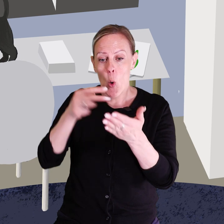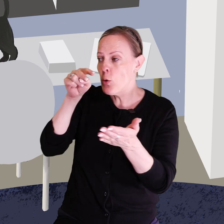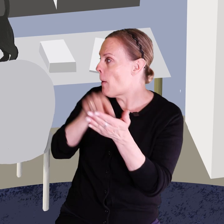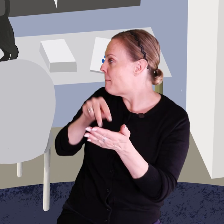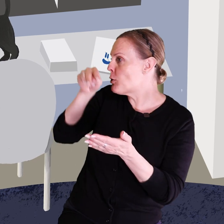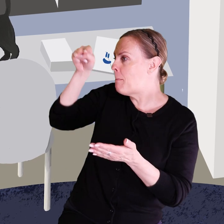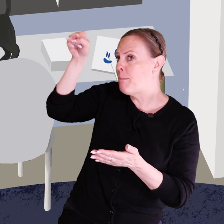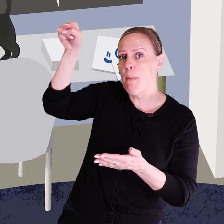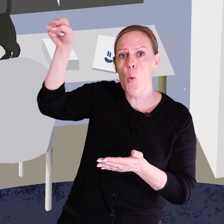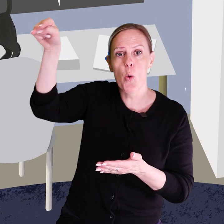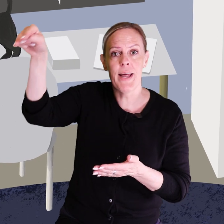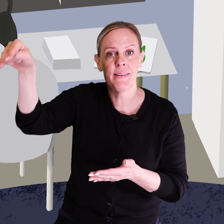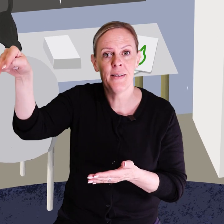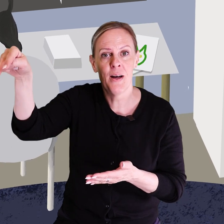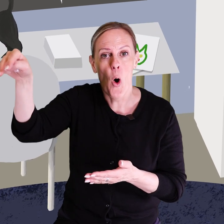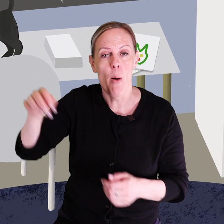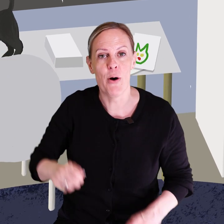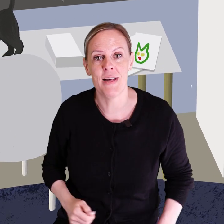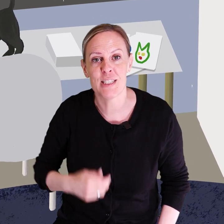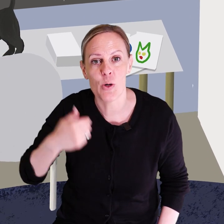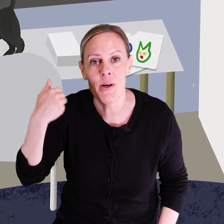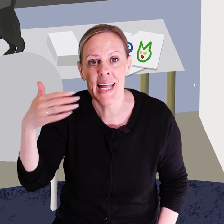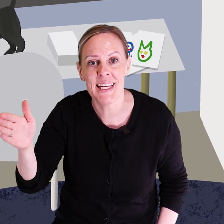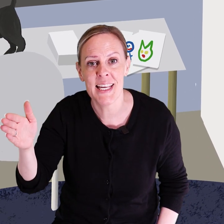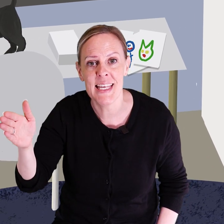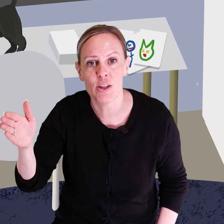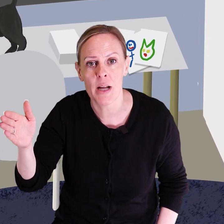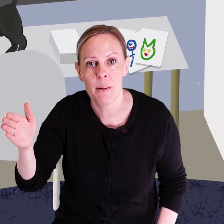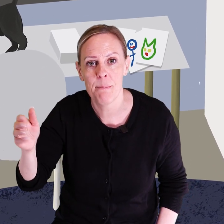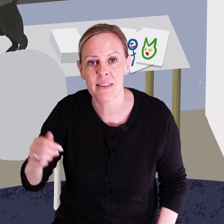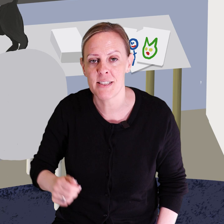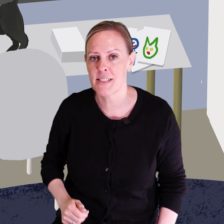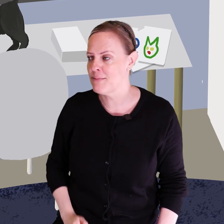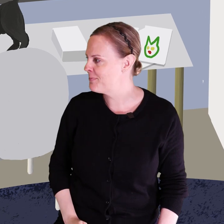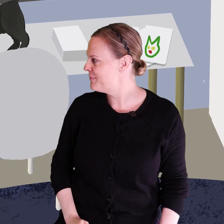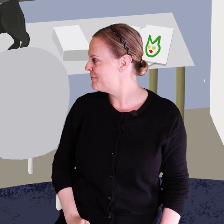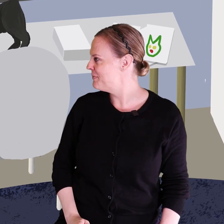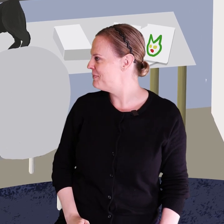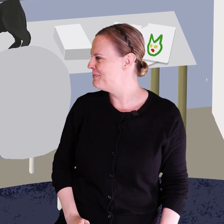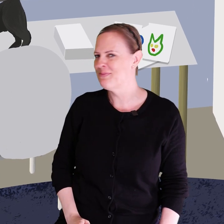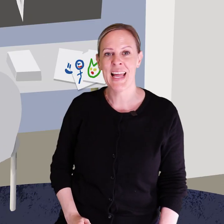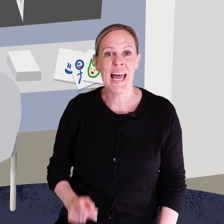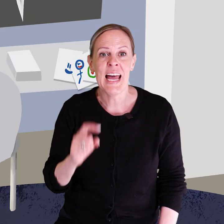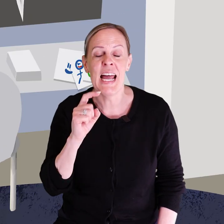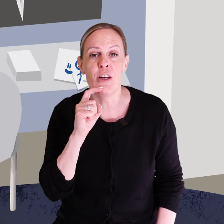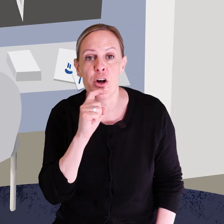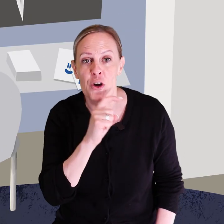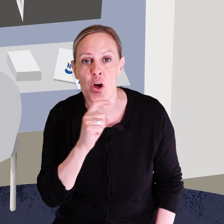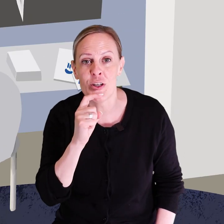Hon hoppar upp på bordet och börjar slå ner kritorna med tassen. En röd